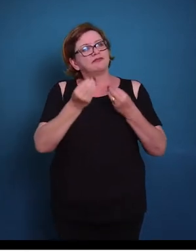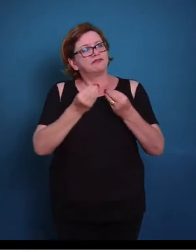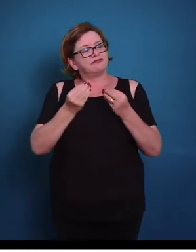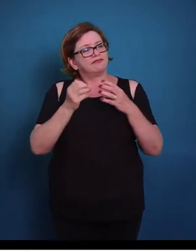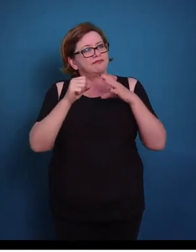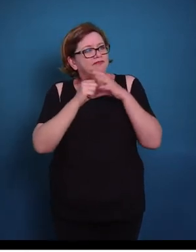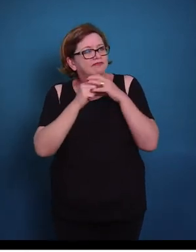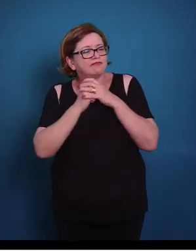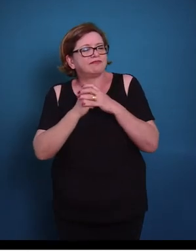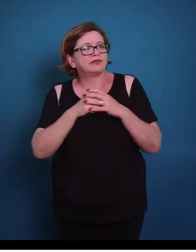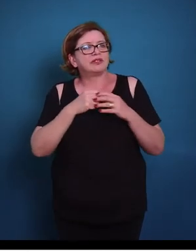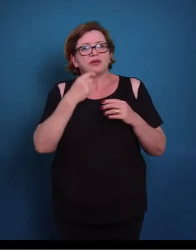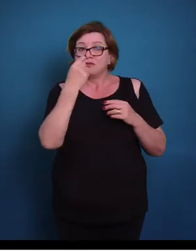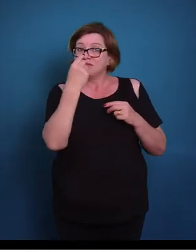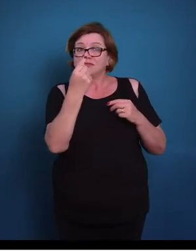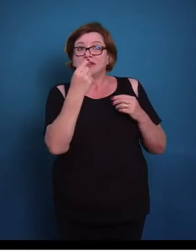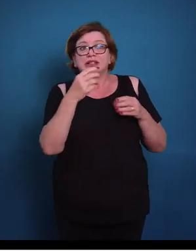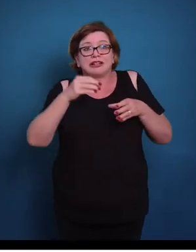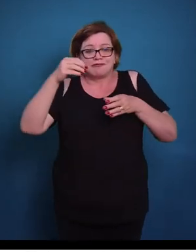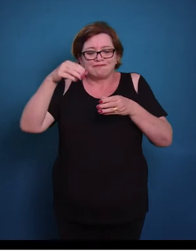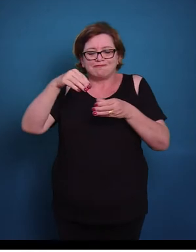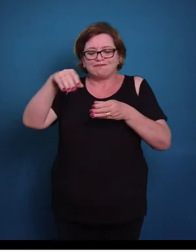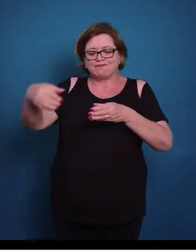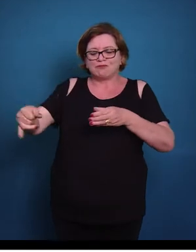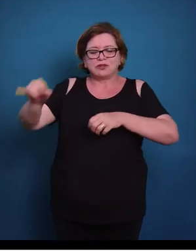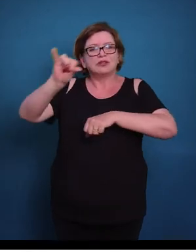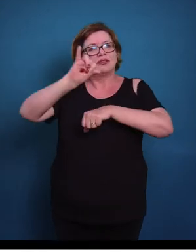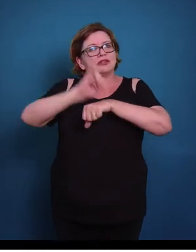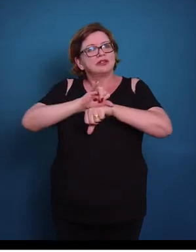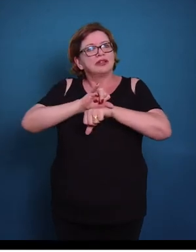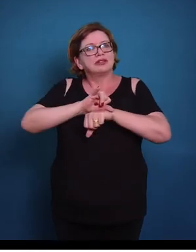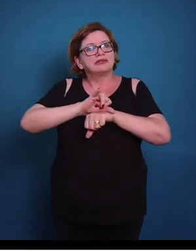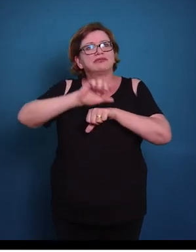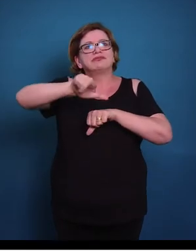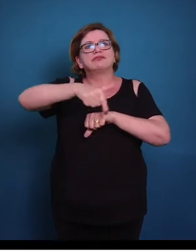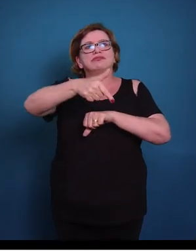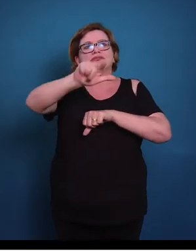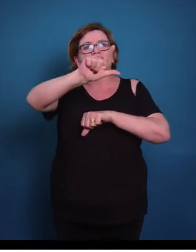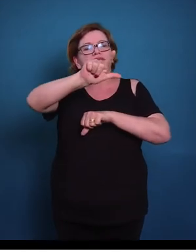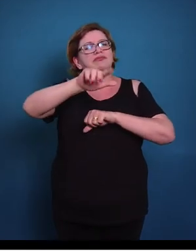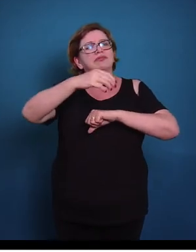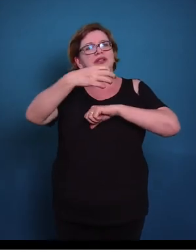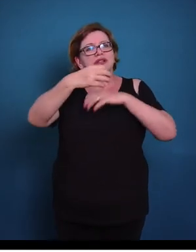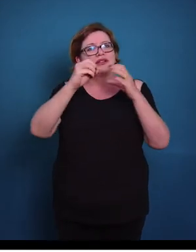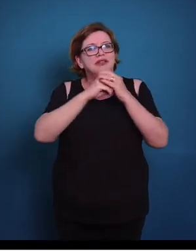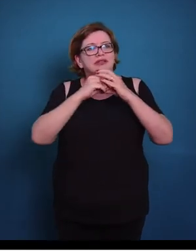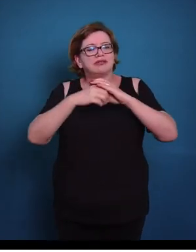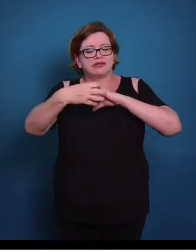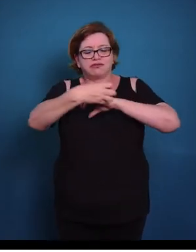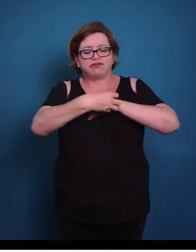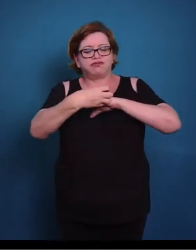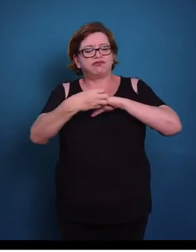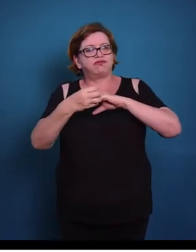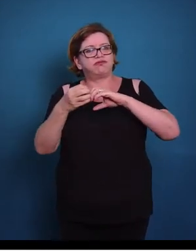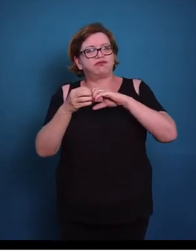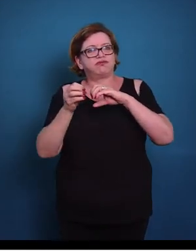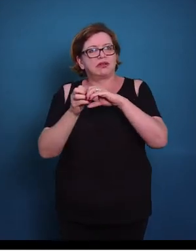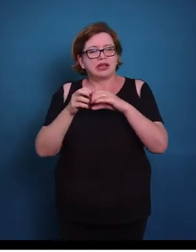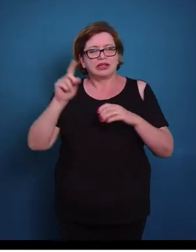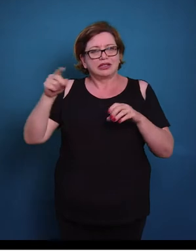essa célula glandular, ela vai estar no meio das demais células de revestimento. Então aqui nós temos um corte do intestino, as